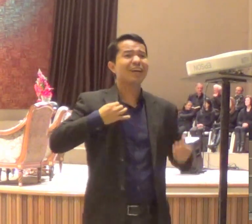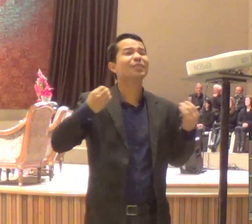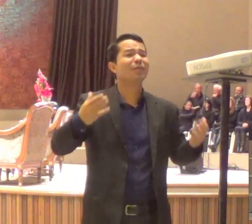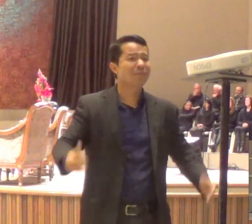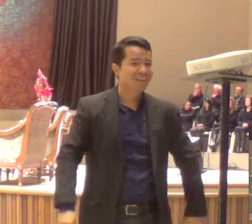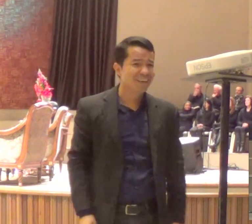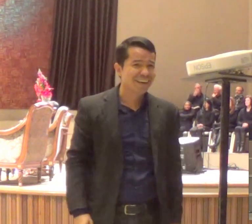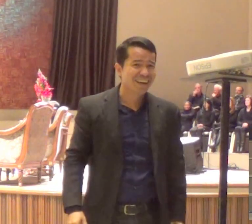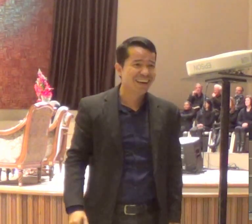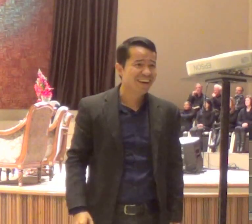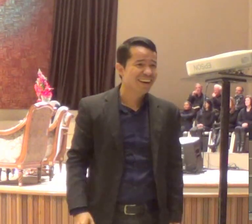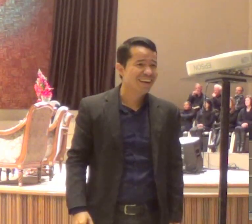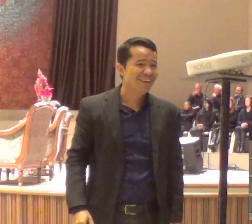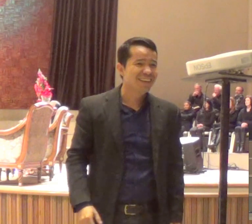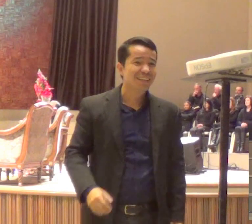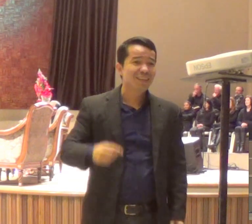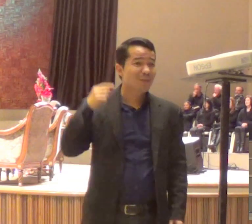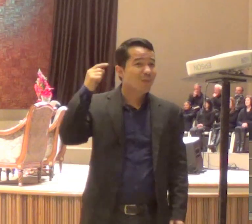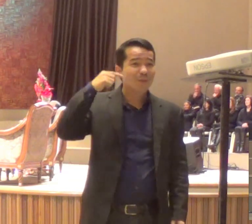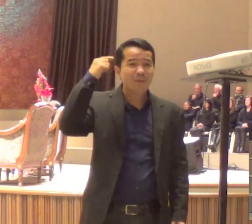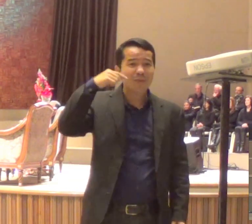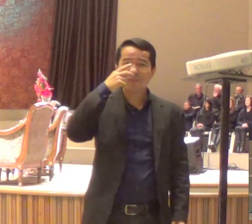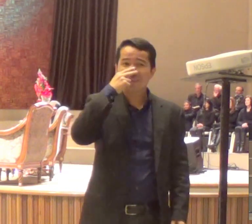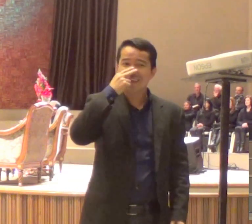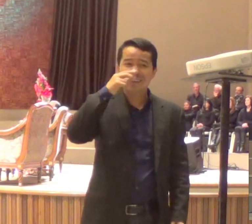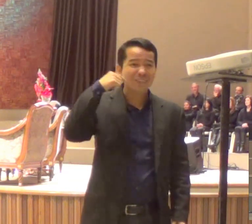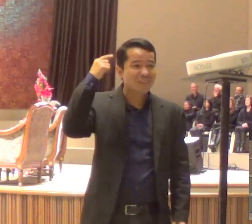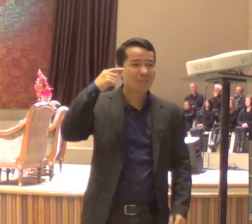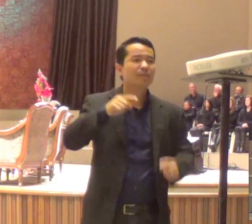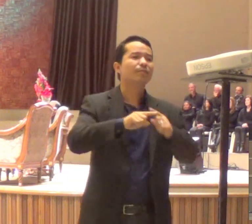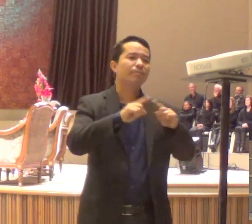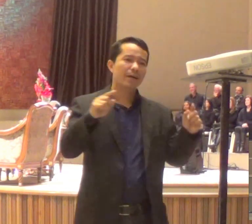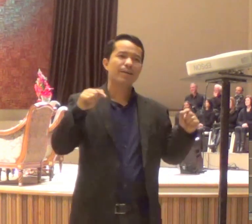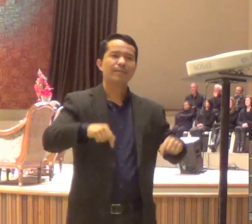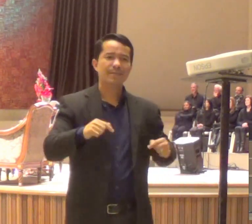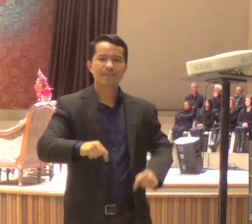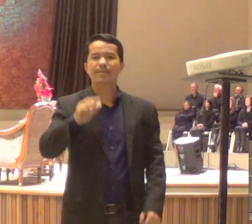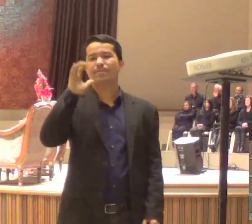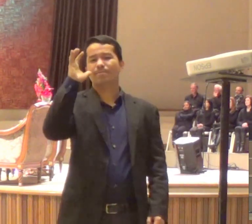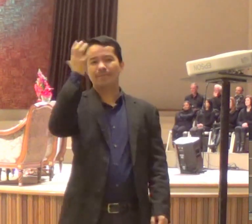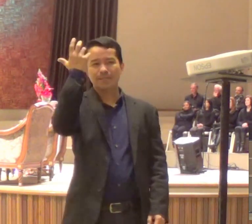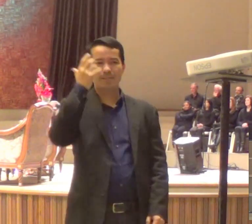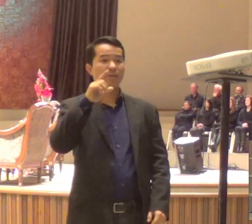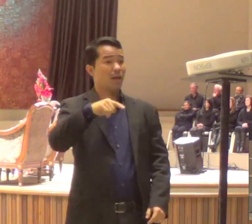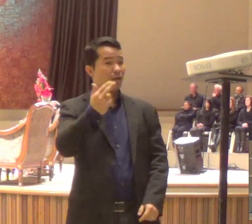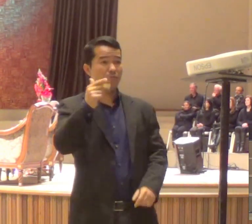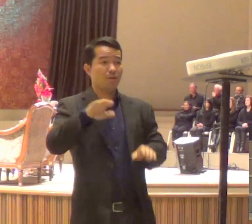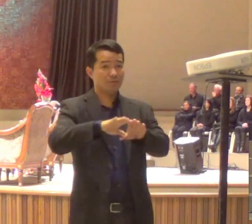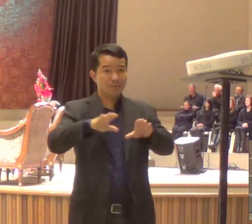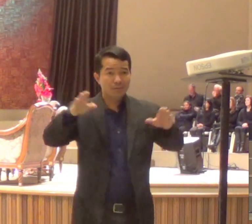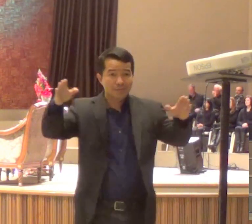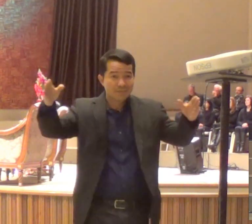não é maluco isso? Era isso que estava acontecendo na ceia, mas o que Jesus está revelando para a gente,